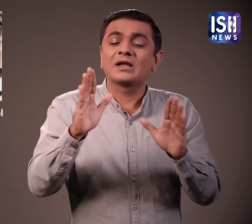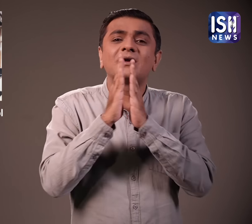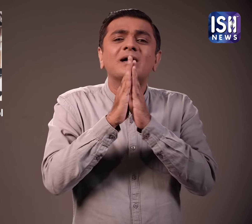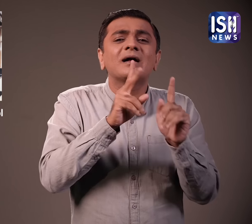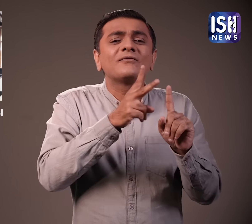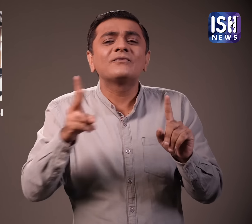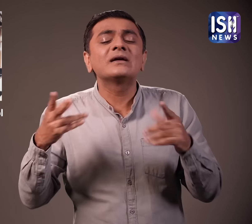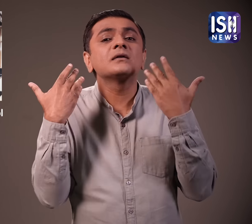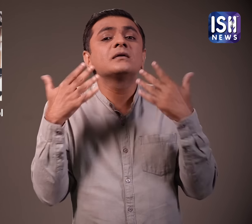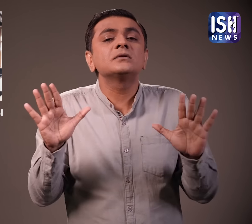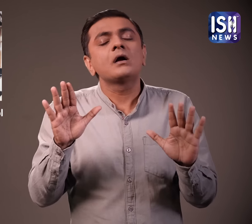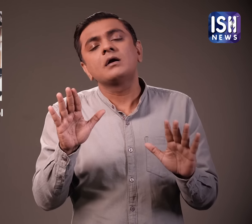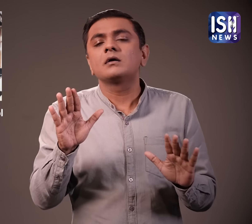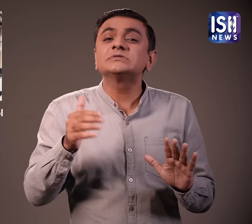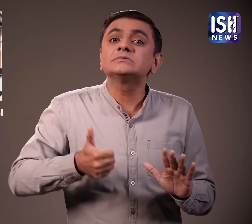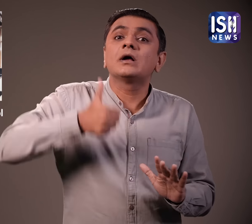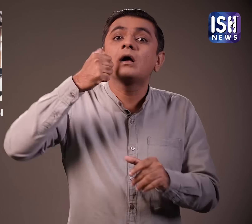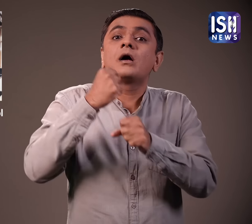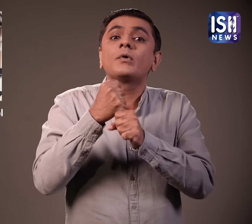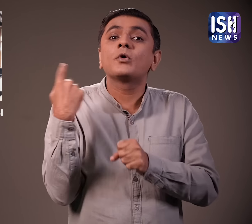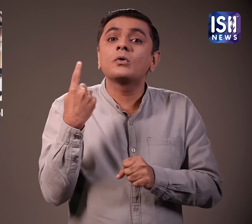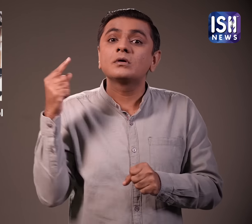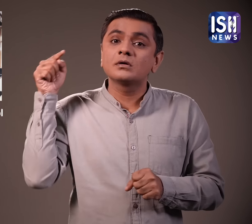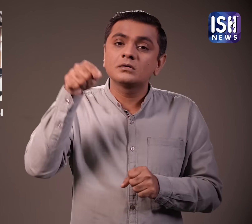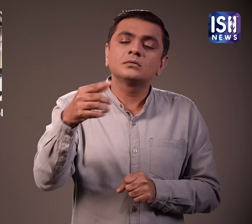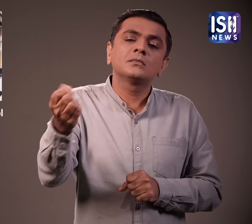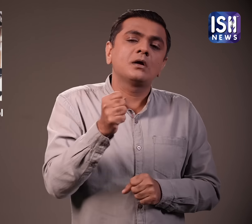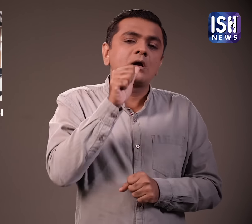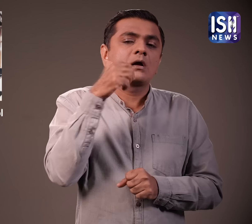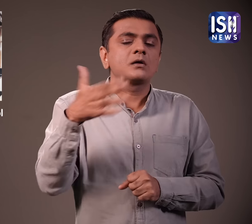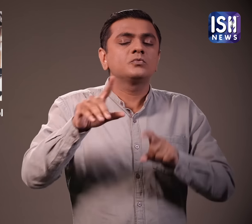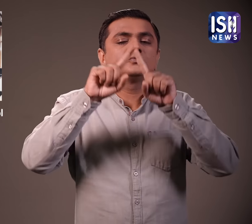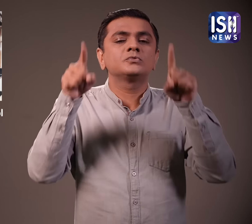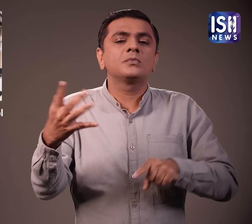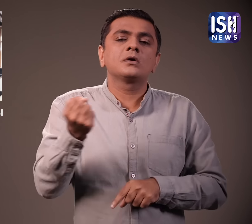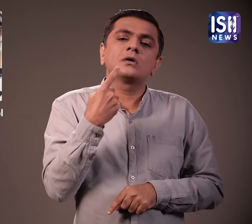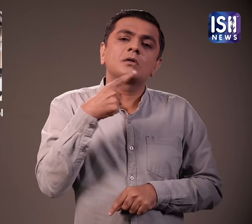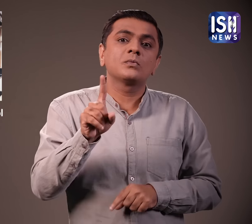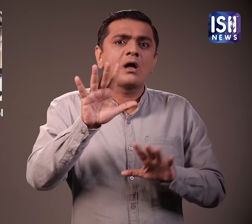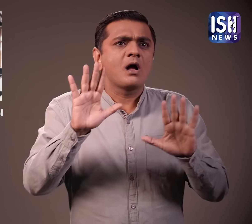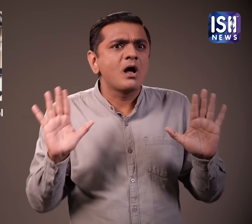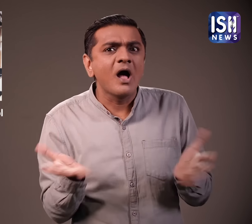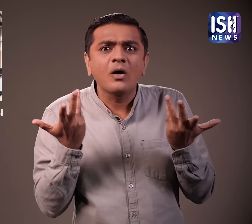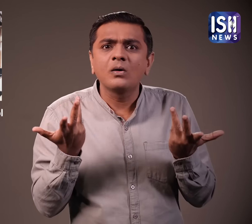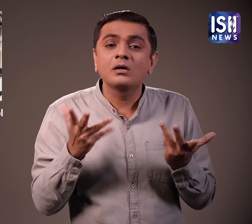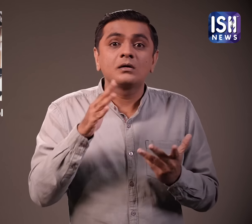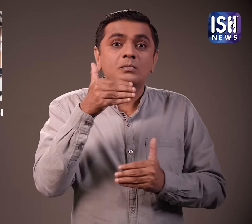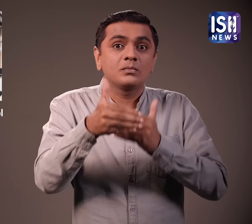ये सक्ति से गेर मुसल्मानों तक ही सीमित रहेगा वे सीधे शराब नहीं खरीद